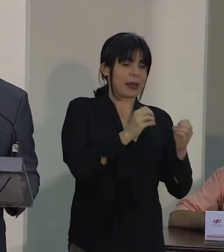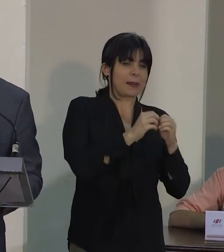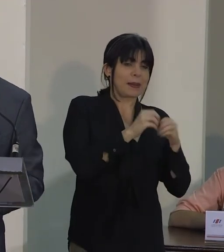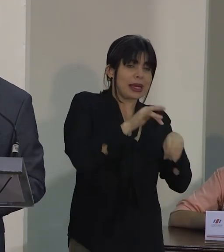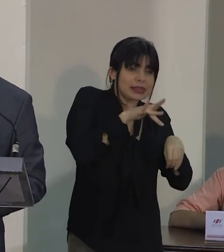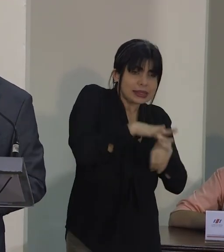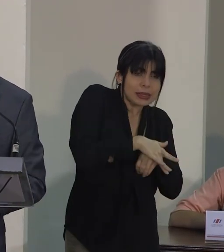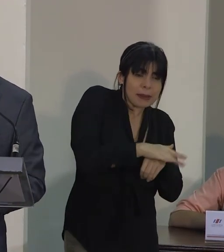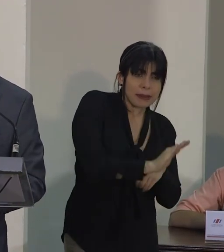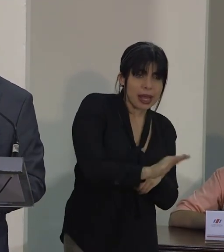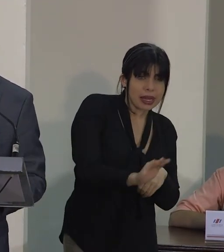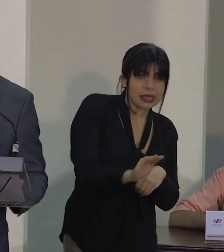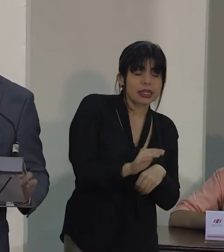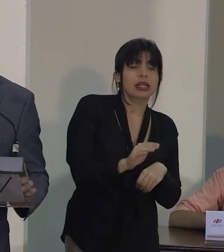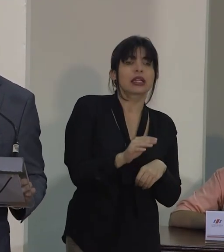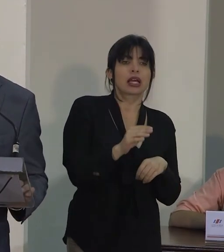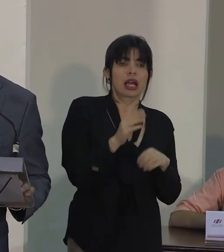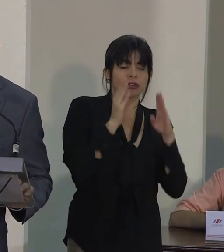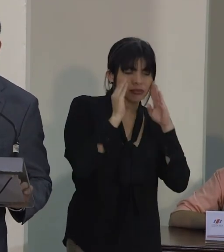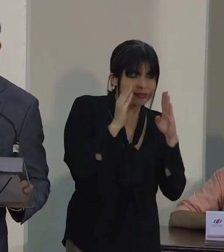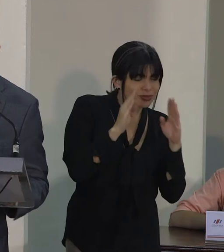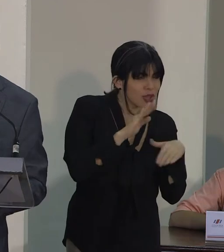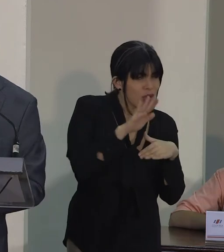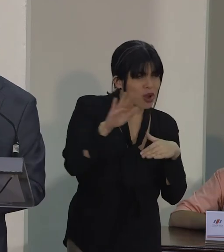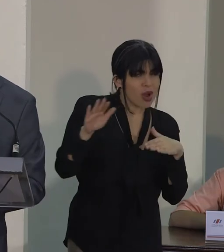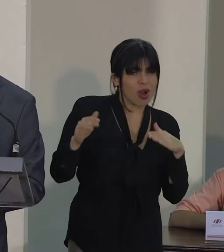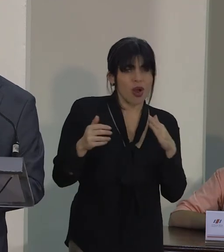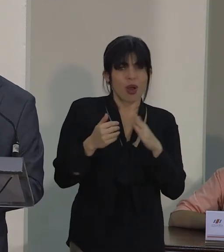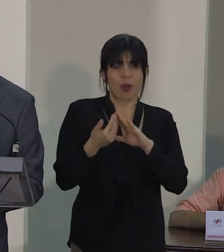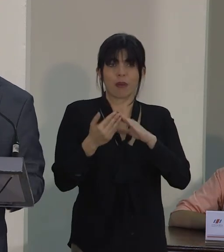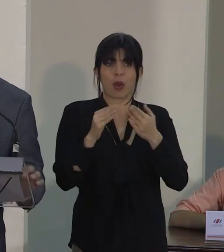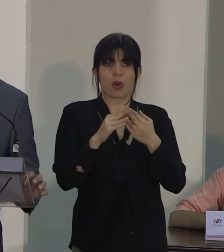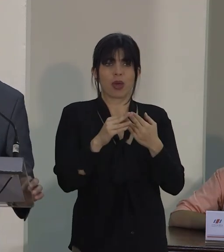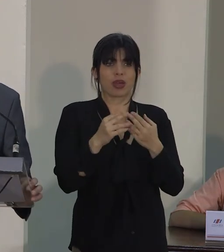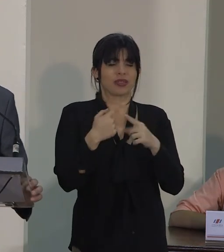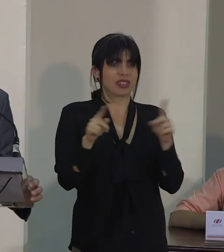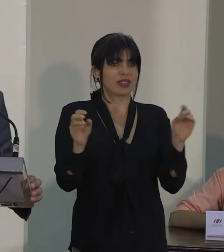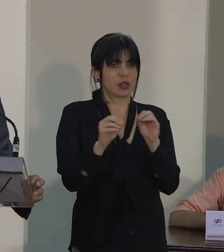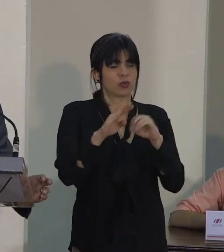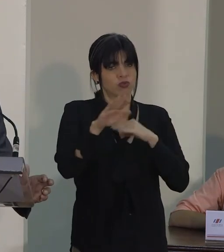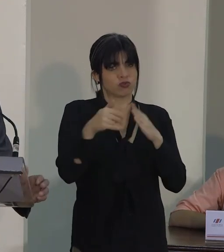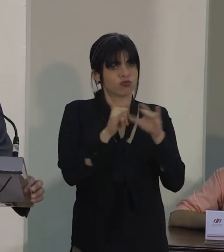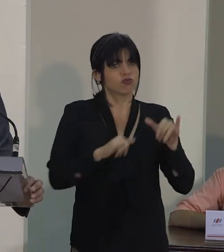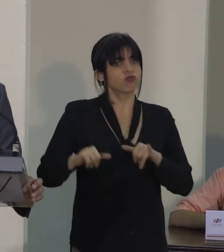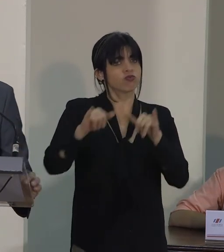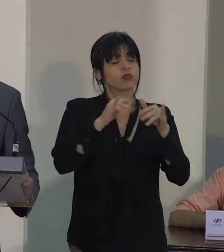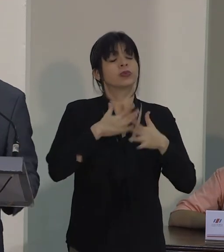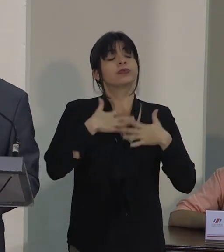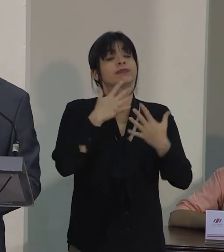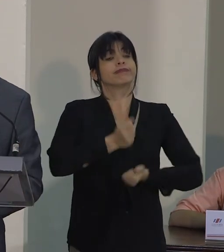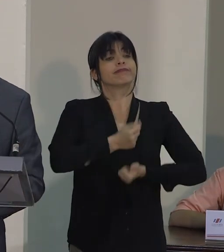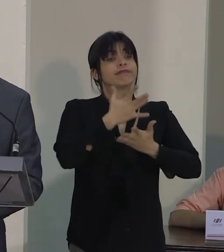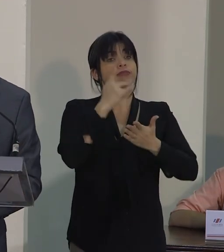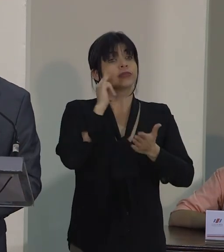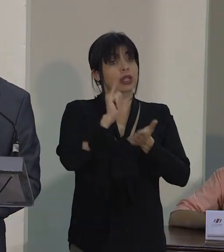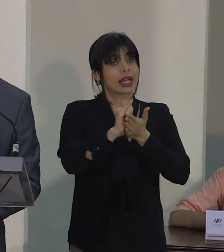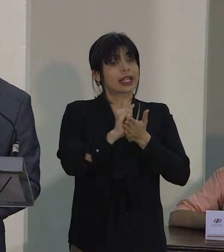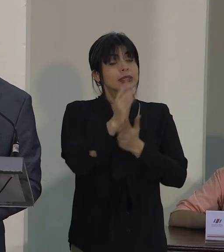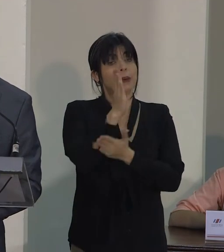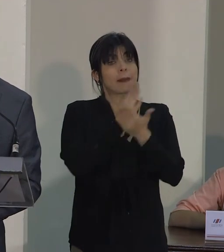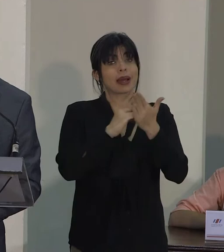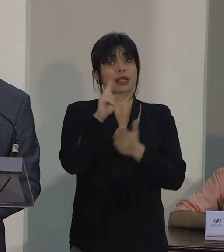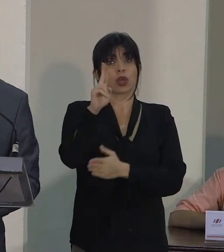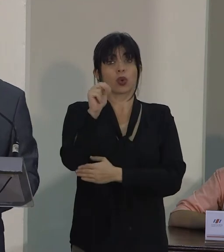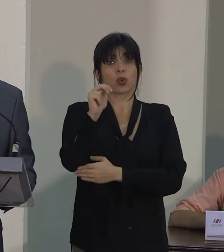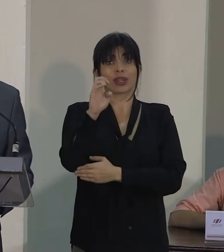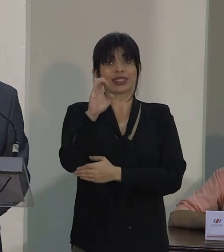más tempranas y llegar a toda la población sin distinción alguna. Expreso, por lo tanto, en nombre de